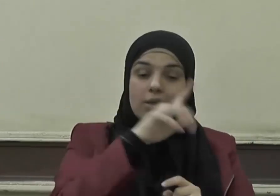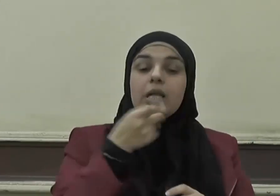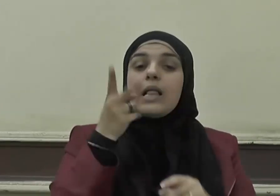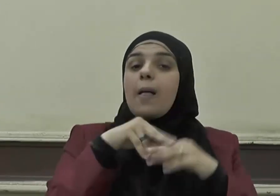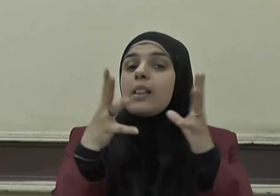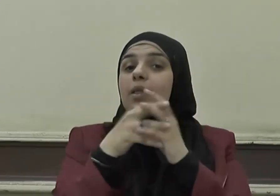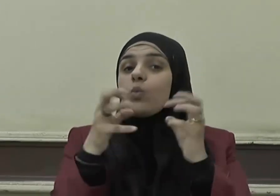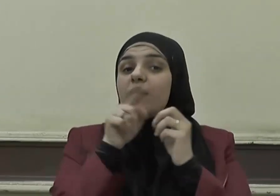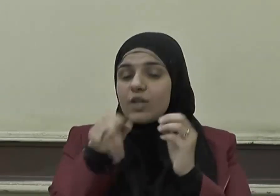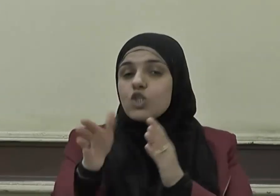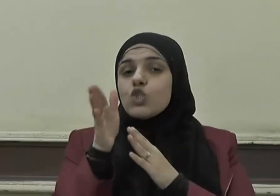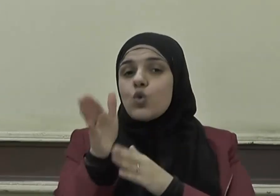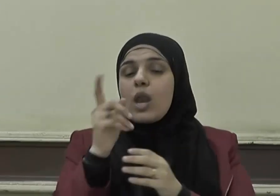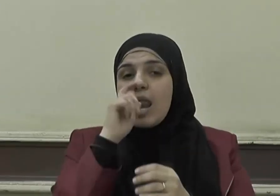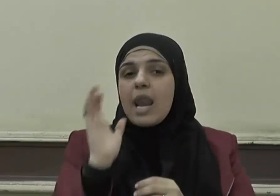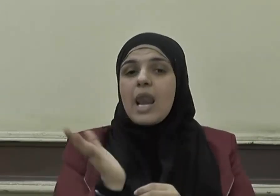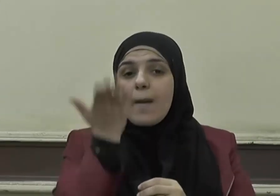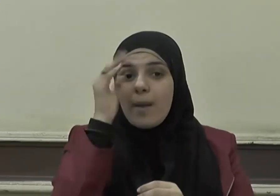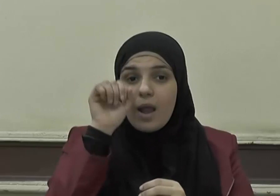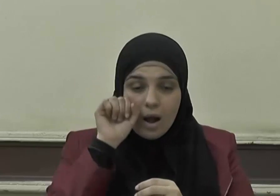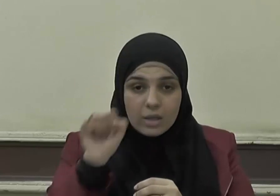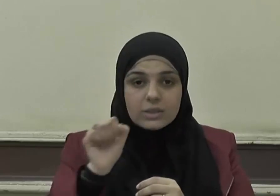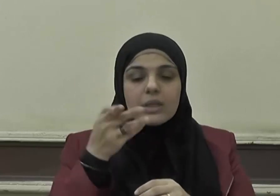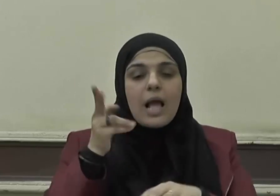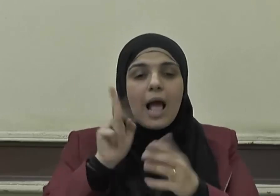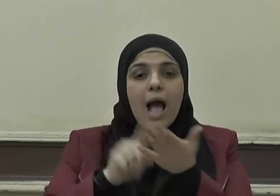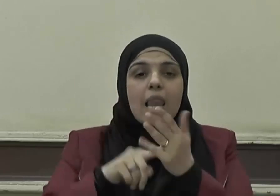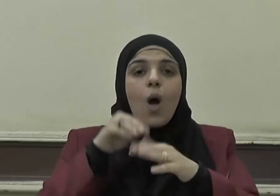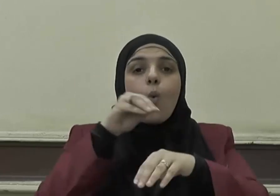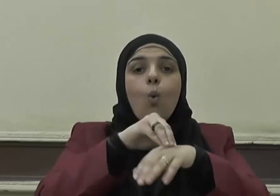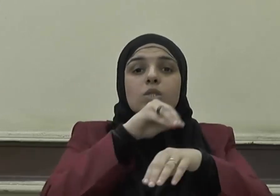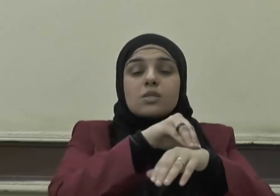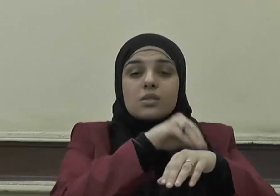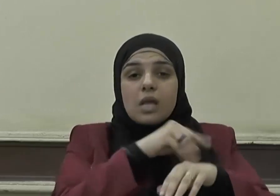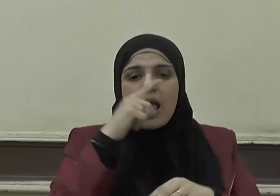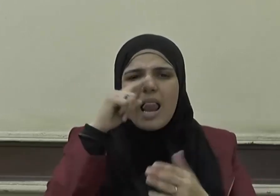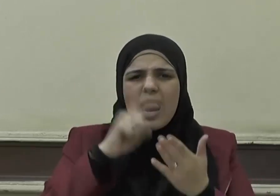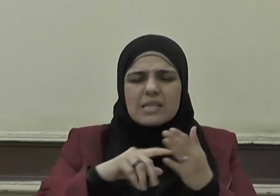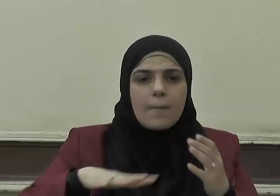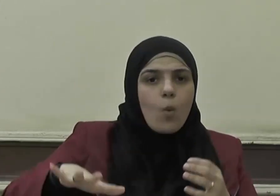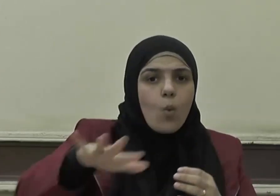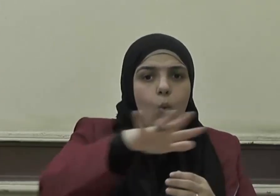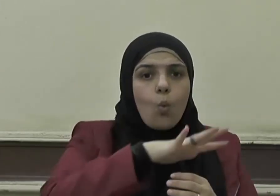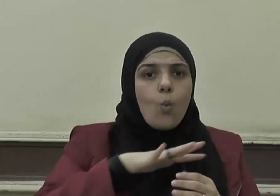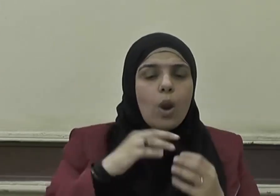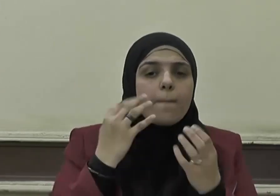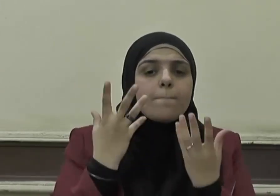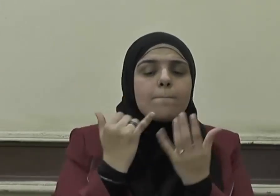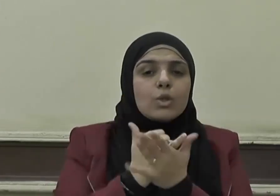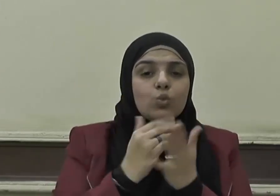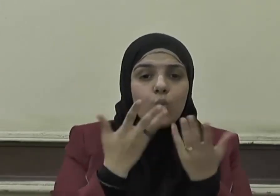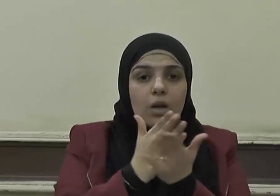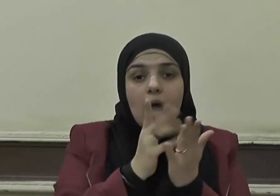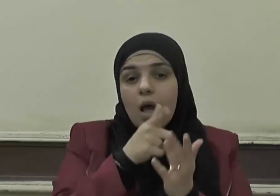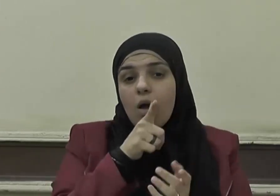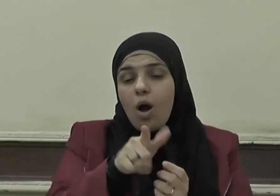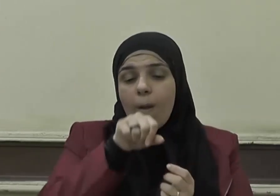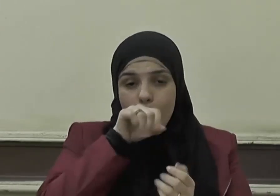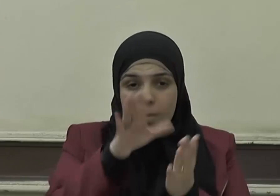السنة النبوية أن الوصية لا تكون لوارث حيث يقول صلى الله عليه